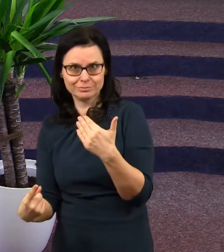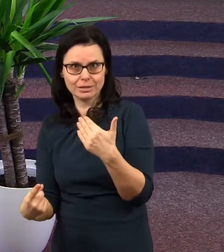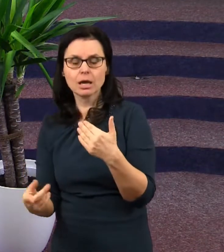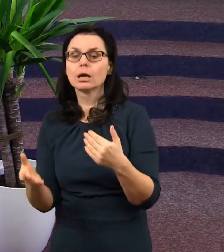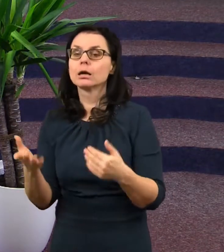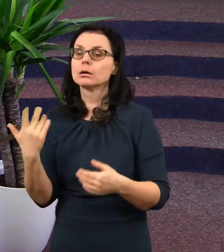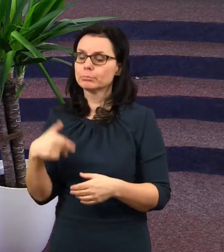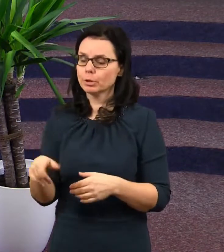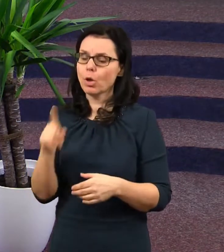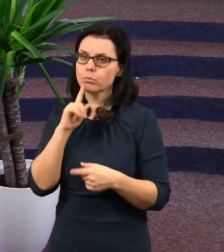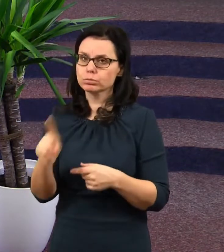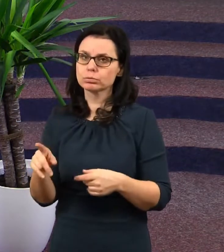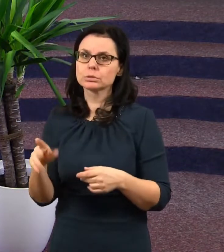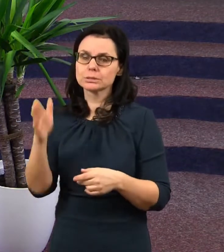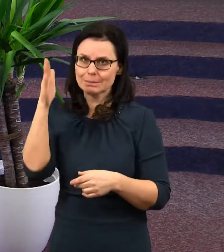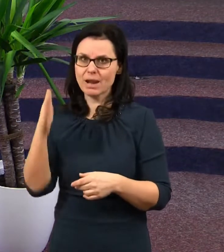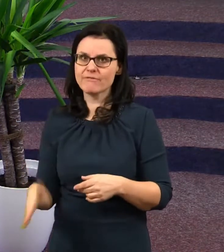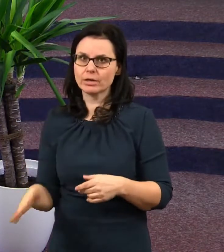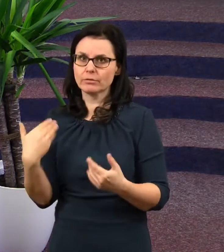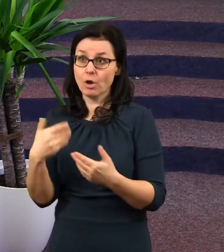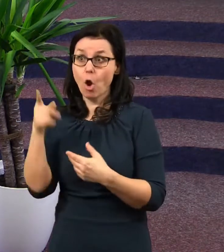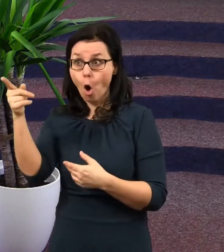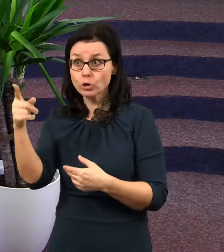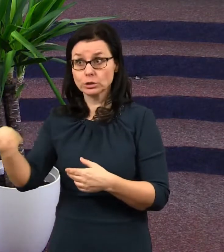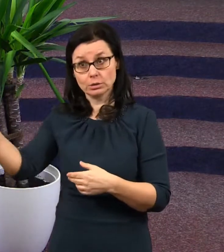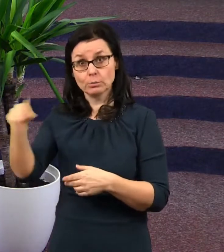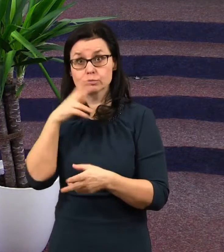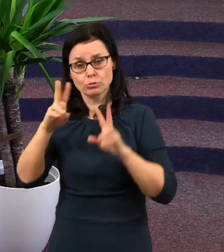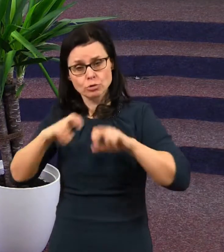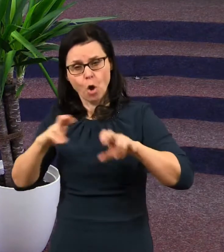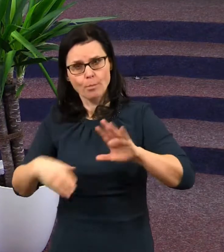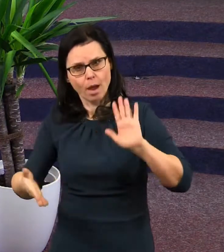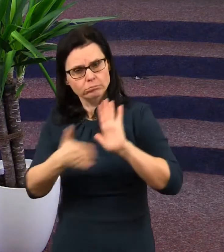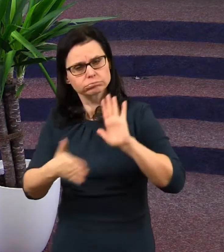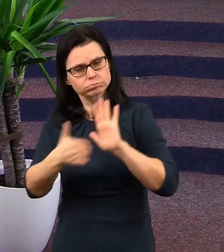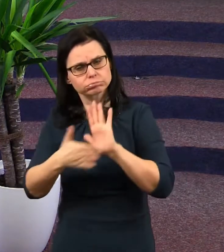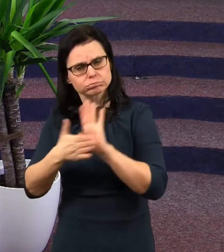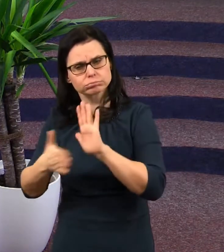byly spravedlivé. Toho pána Boha,